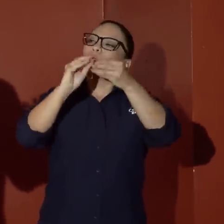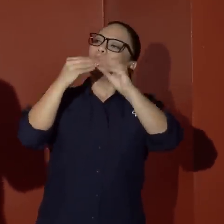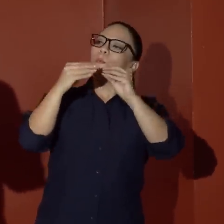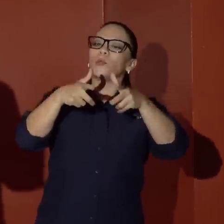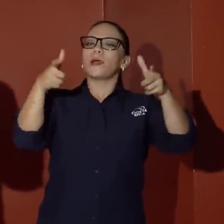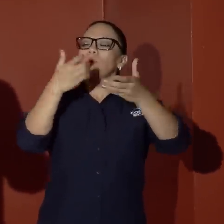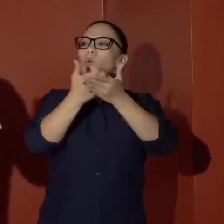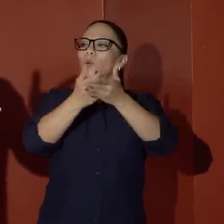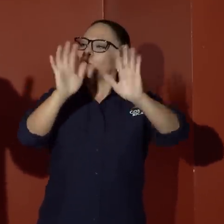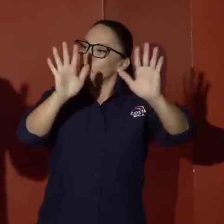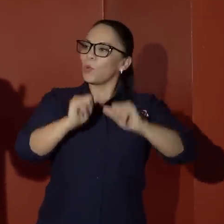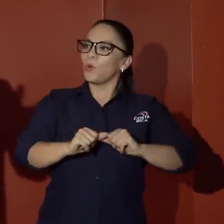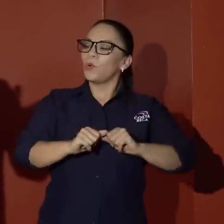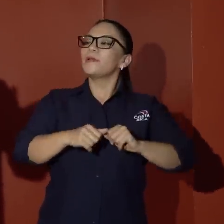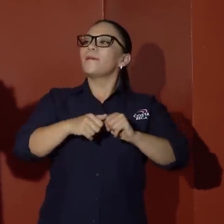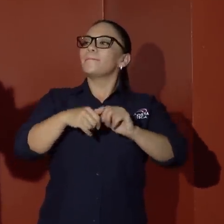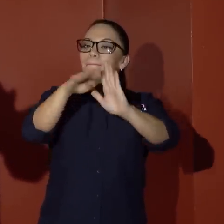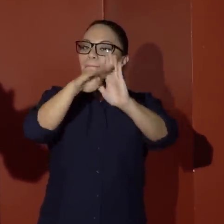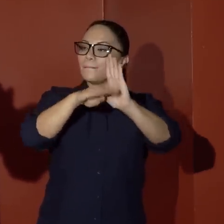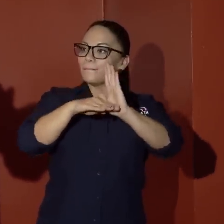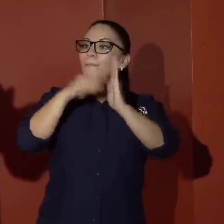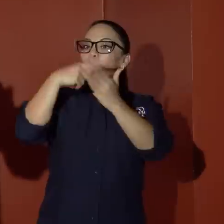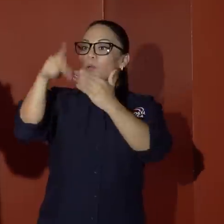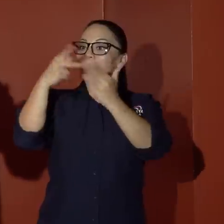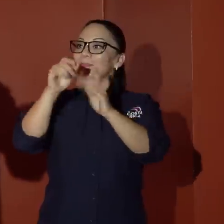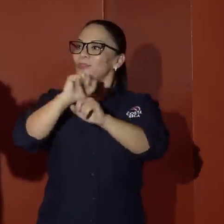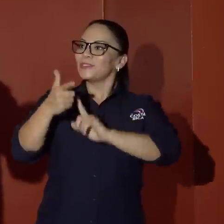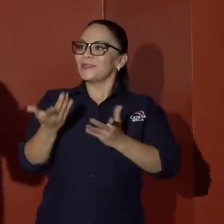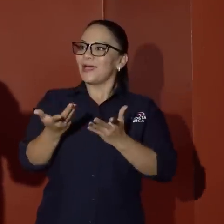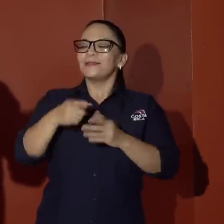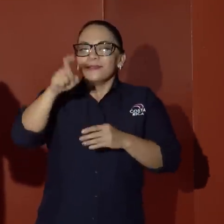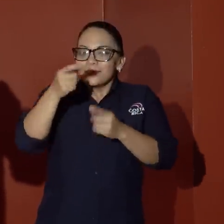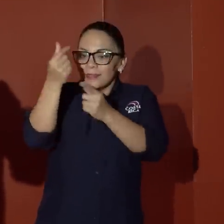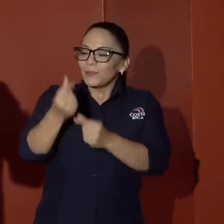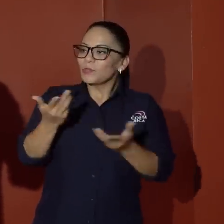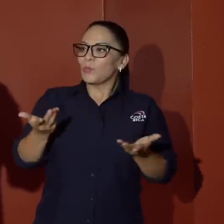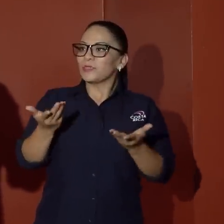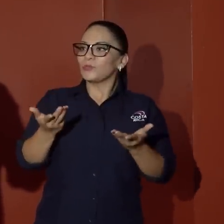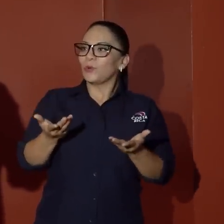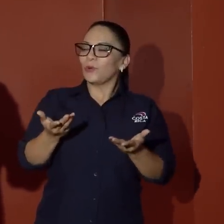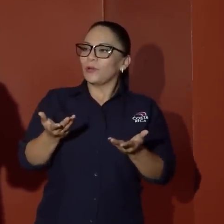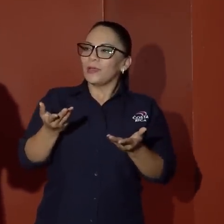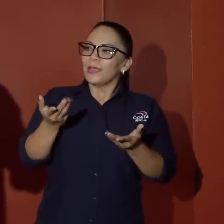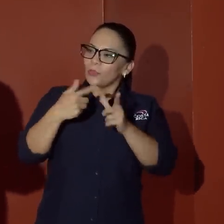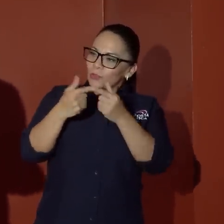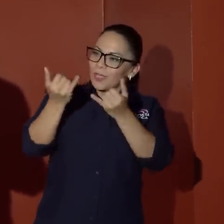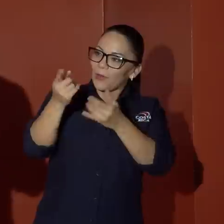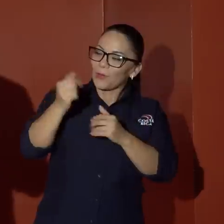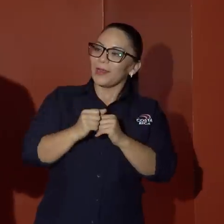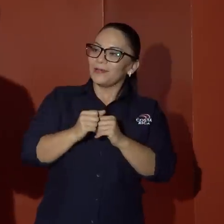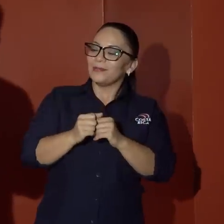macroeconómicos. No, es que los programas sociales requieren presupuesto. Lo que me lleva a la otra